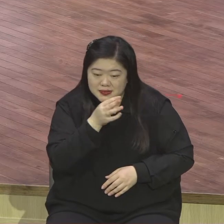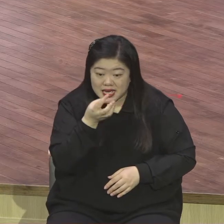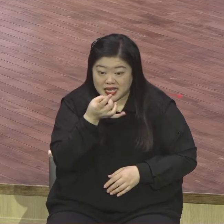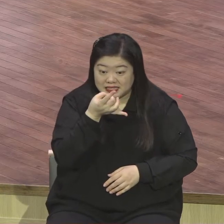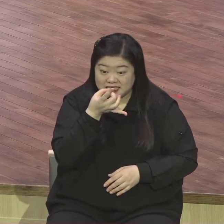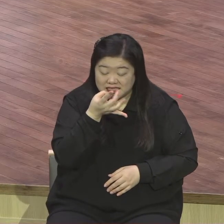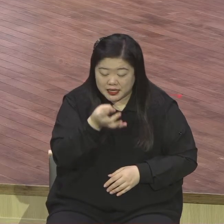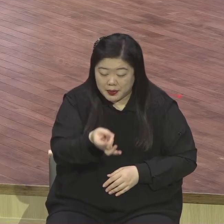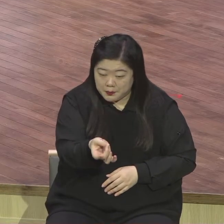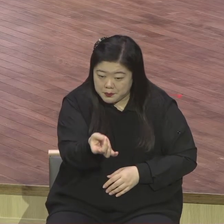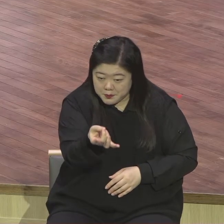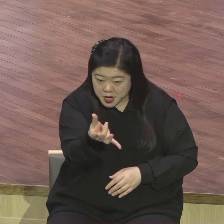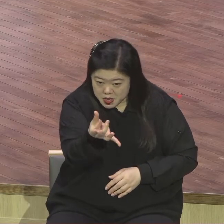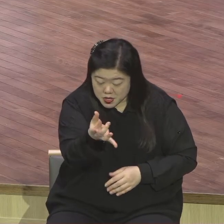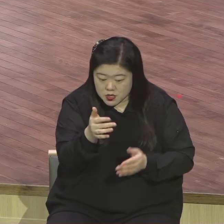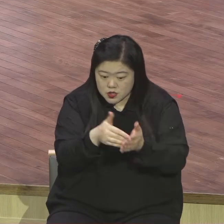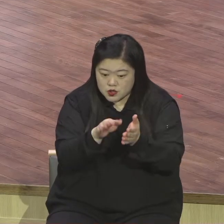염려라는 결과를 나타나게 만드는